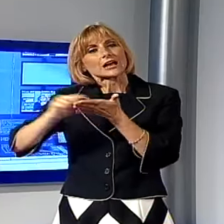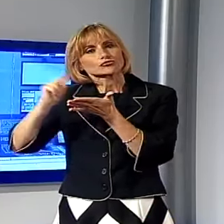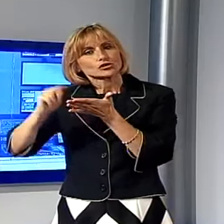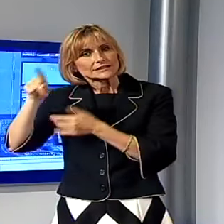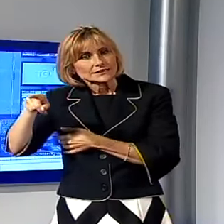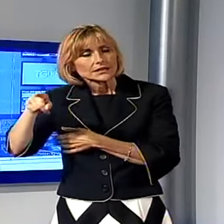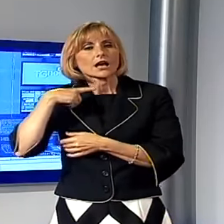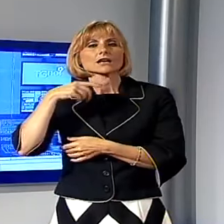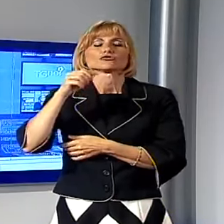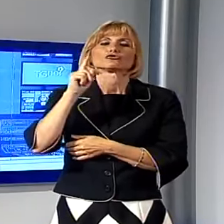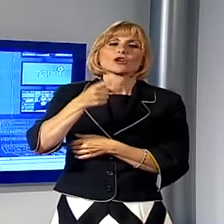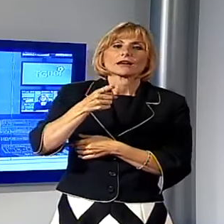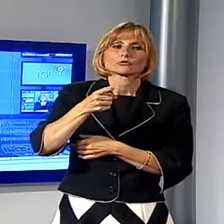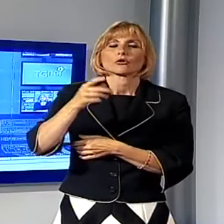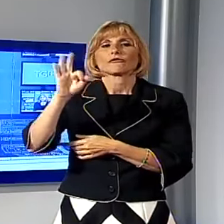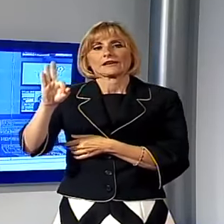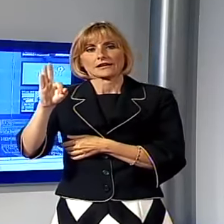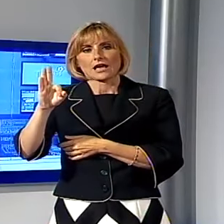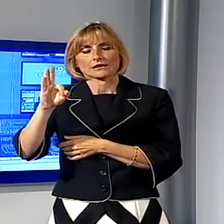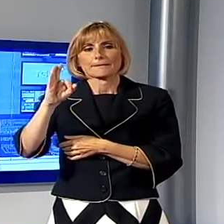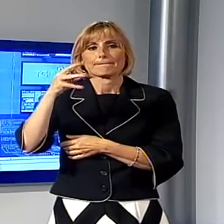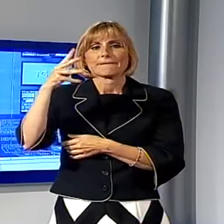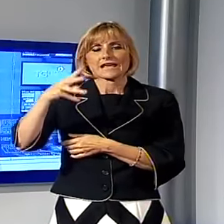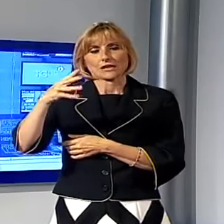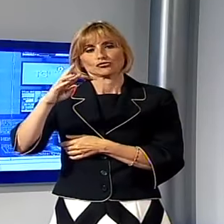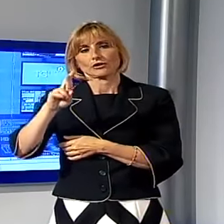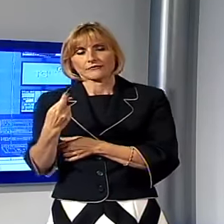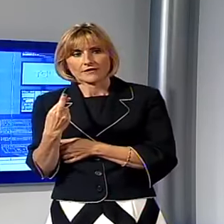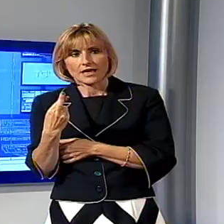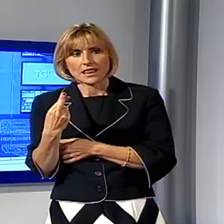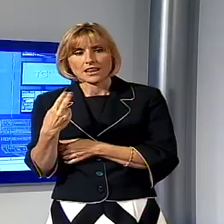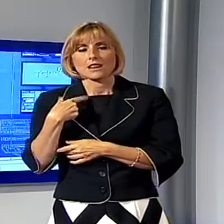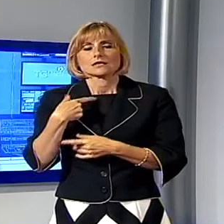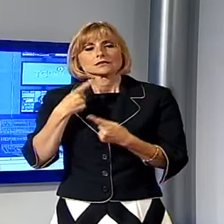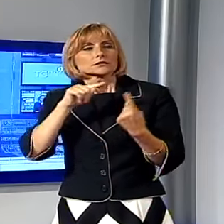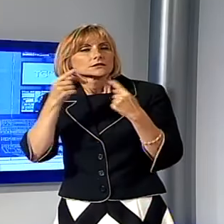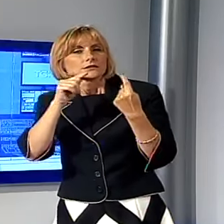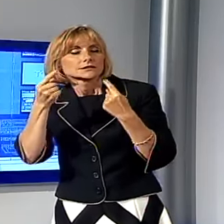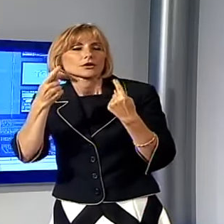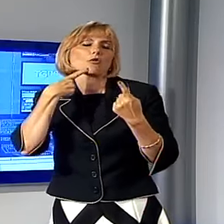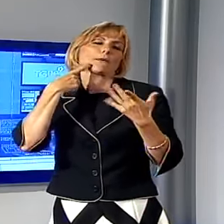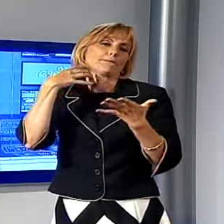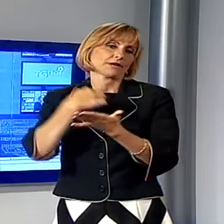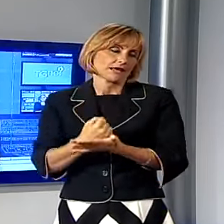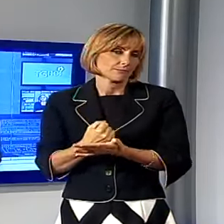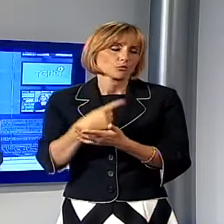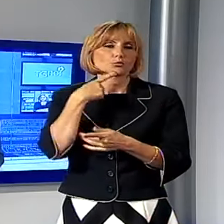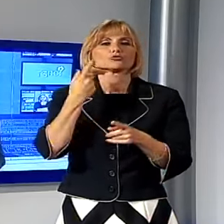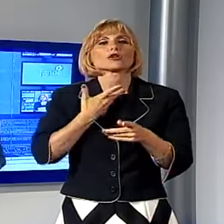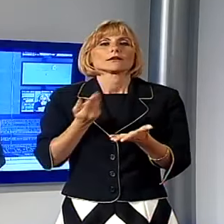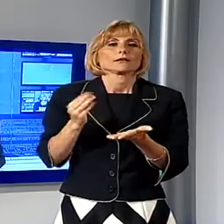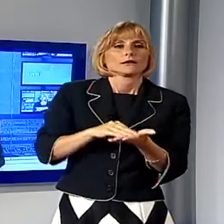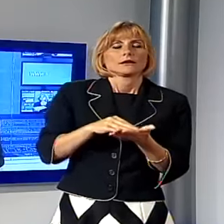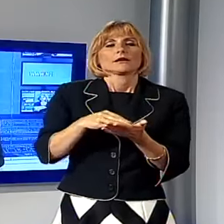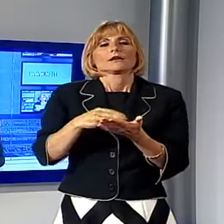Gian Arturo Ferrari Luciano Mecacci e Massimo Raffeli a contendersi il premio annunciati anche i premi speciali